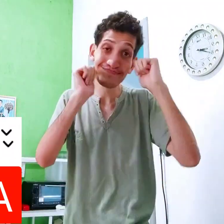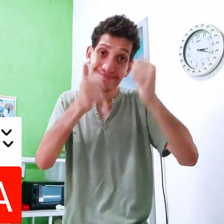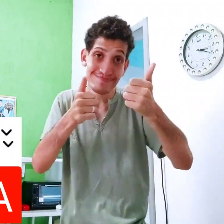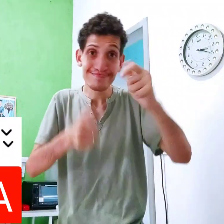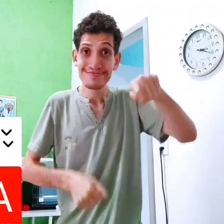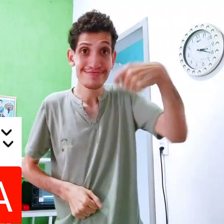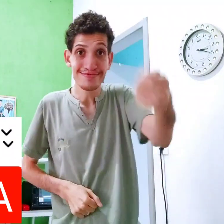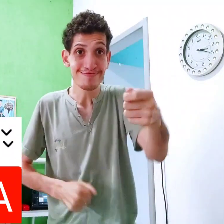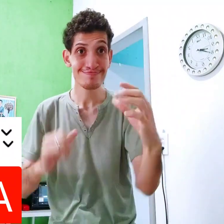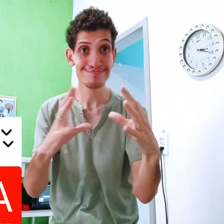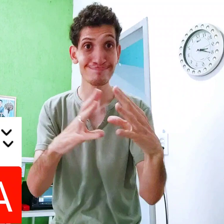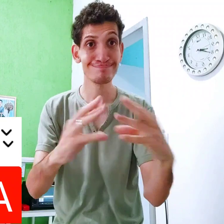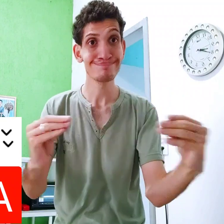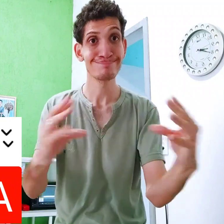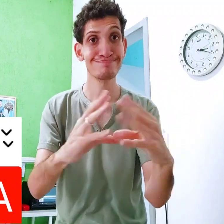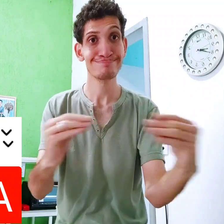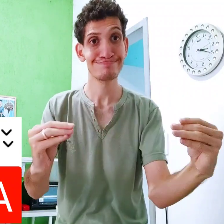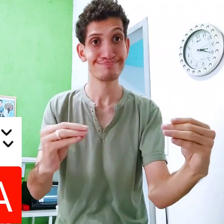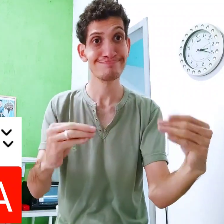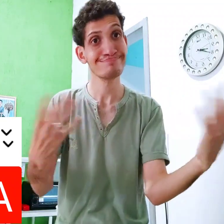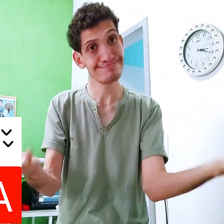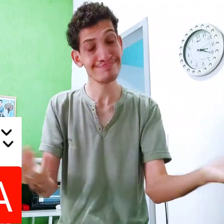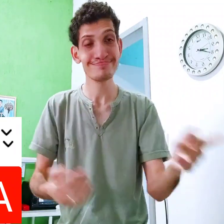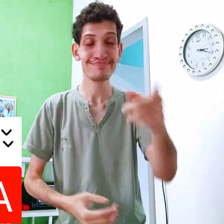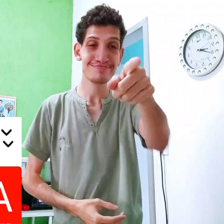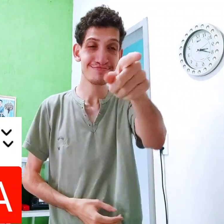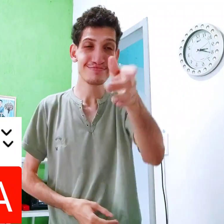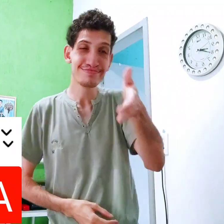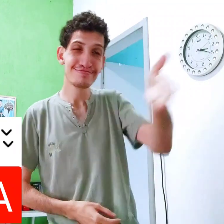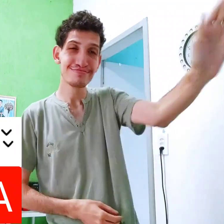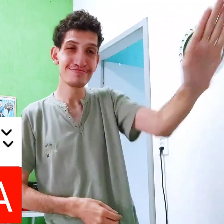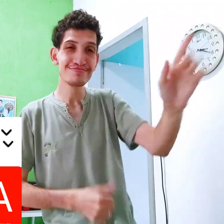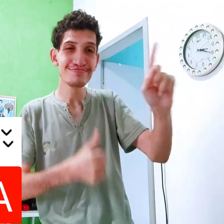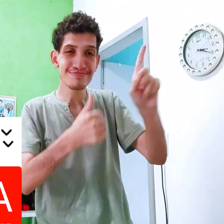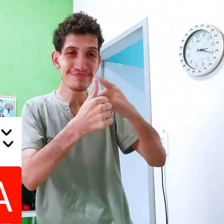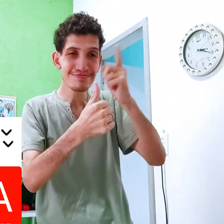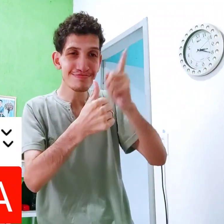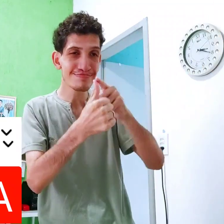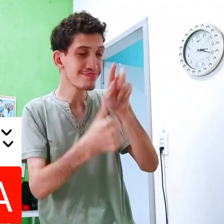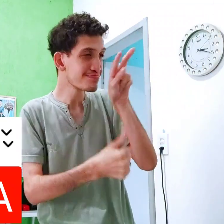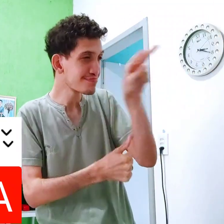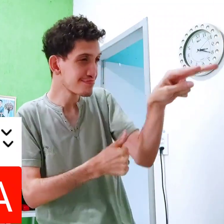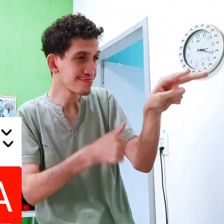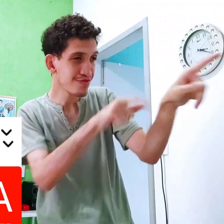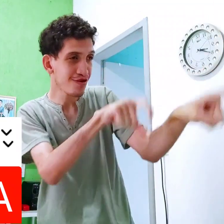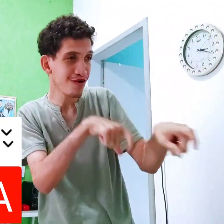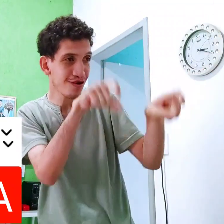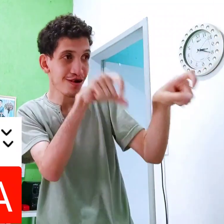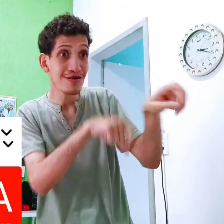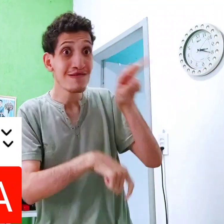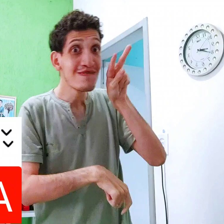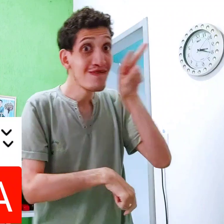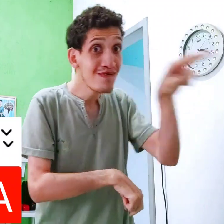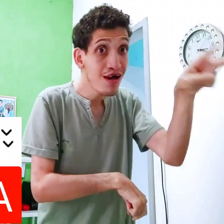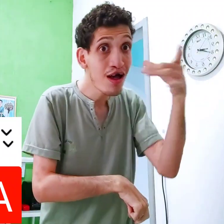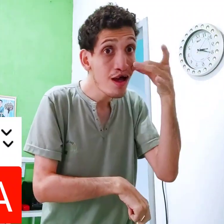Viu? É isso É o sinal palha E aí você vai Primeiro Viu? Na rocha